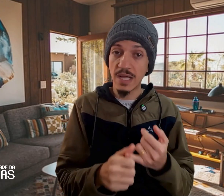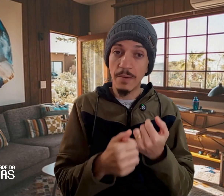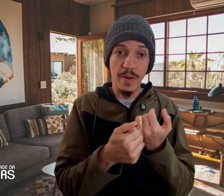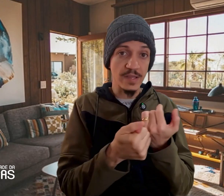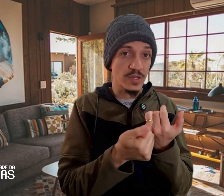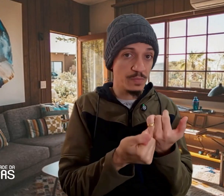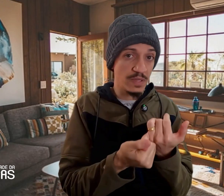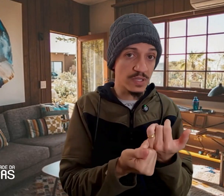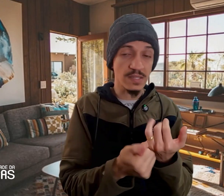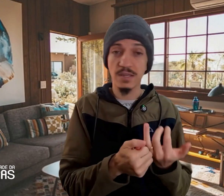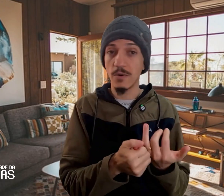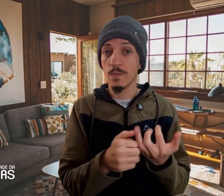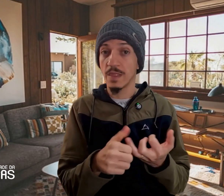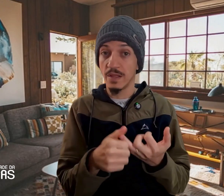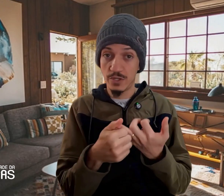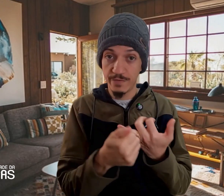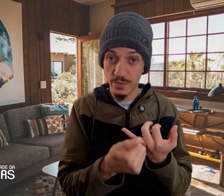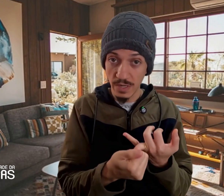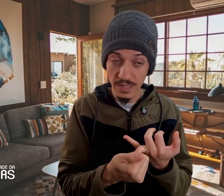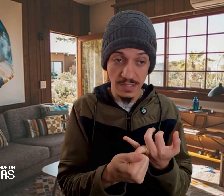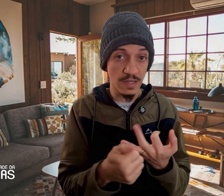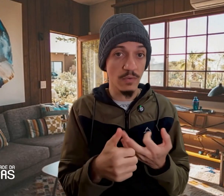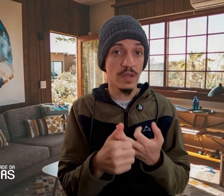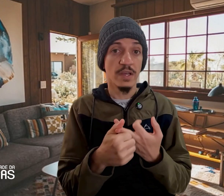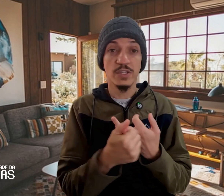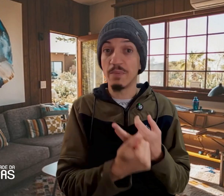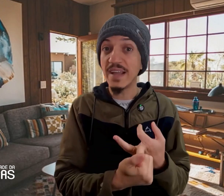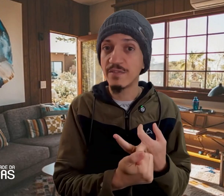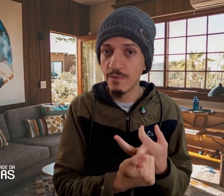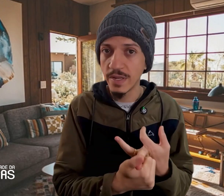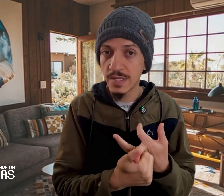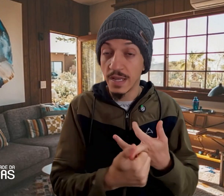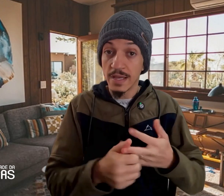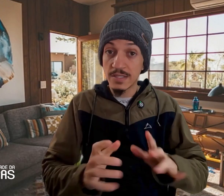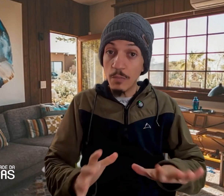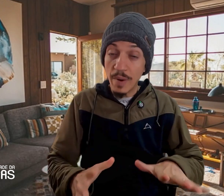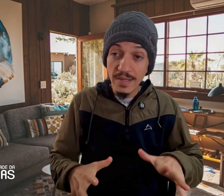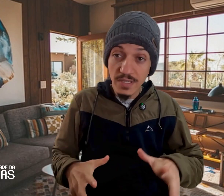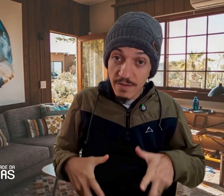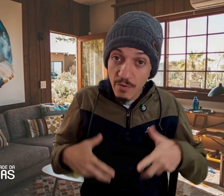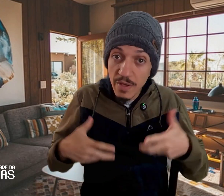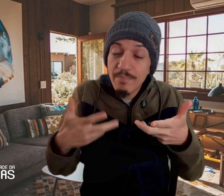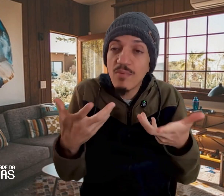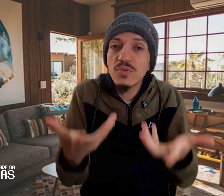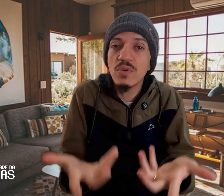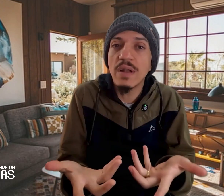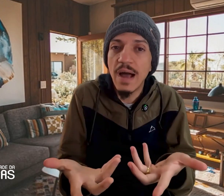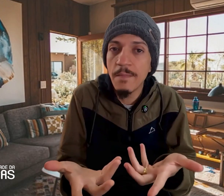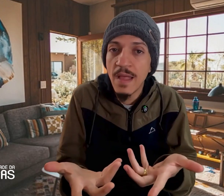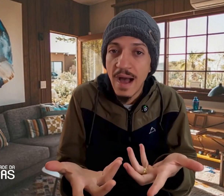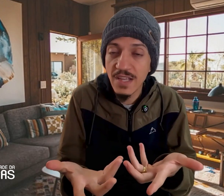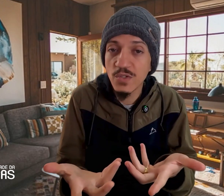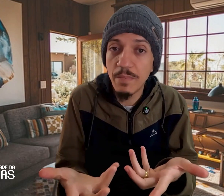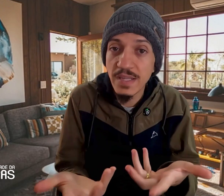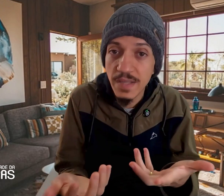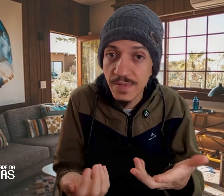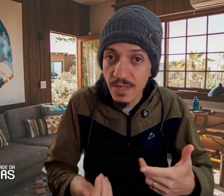práticas de meditação, de visualização, de mindfulness, que são práticas que vão impulsionar a sua percepção